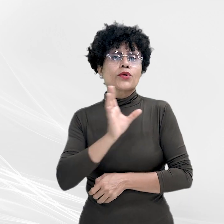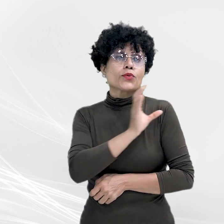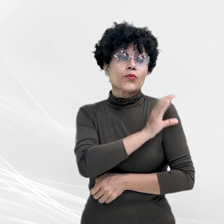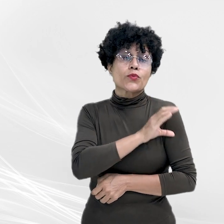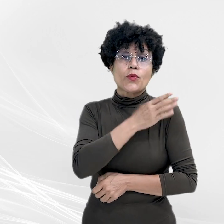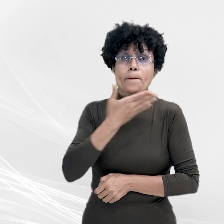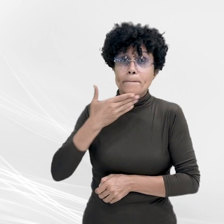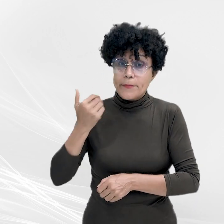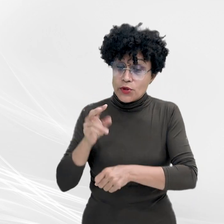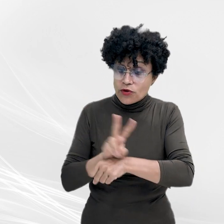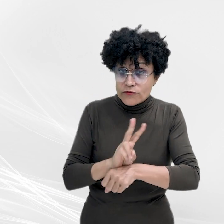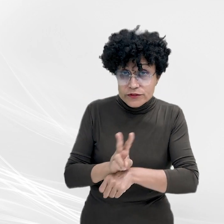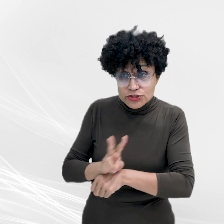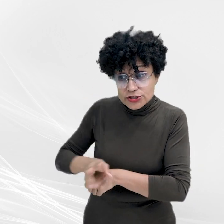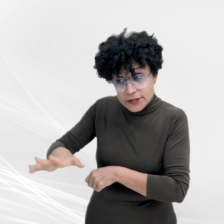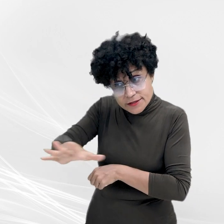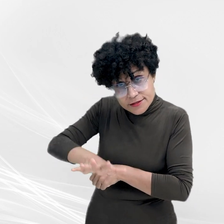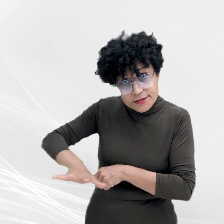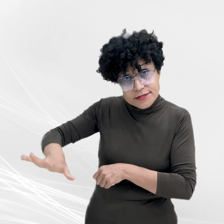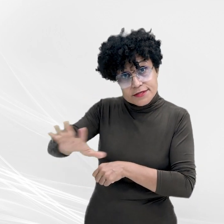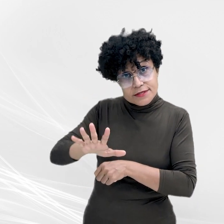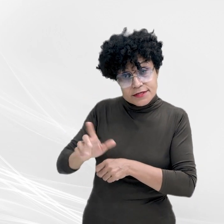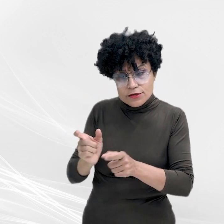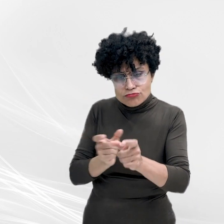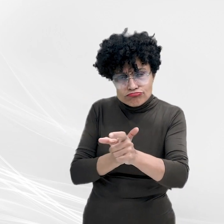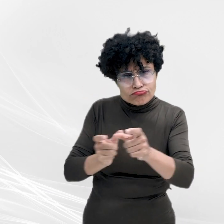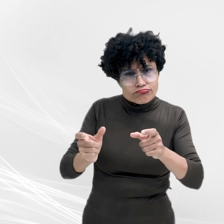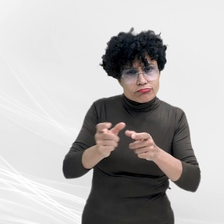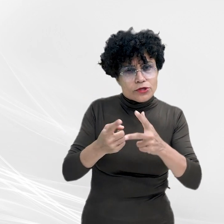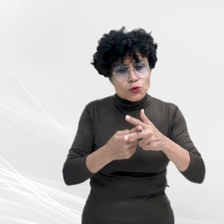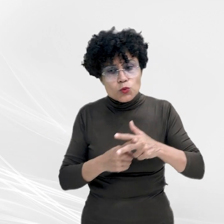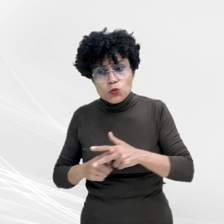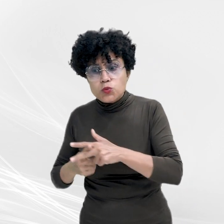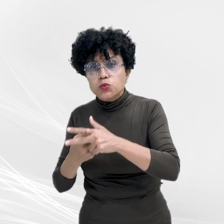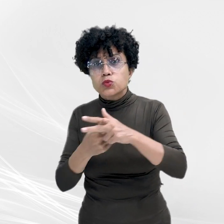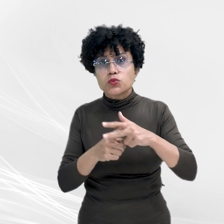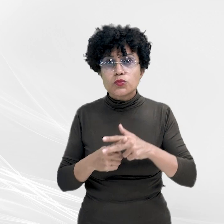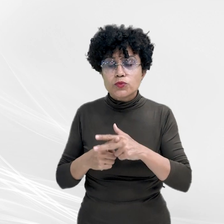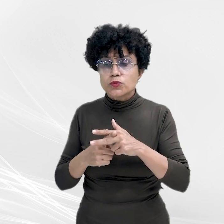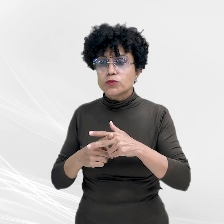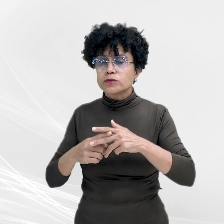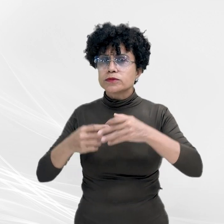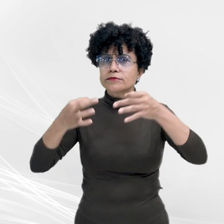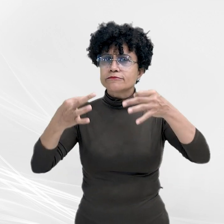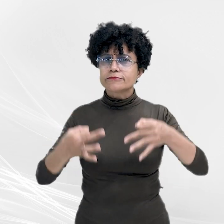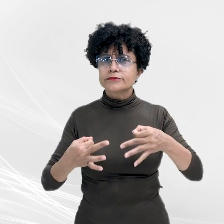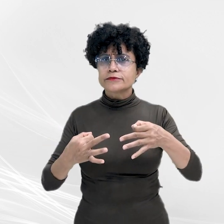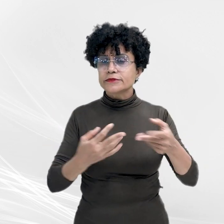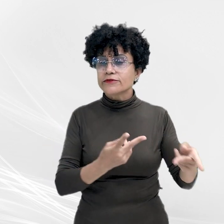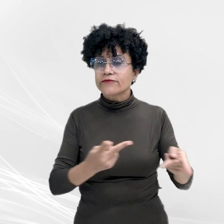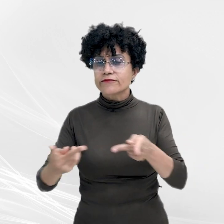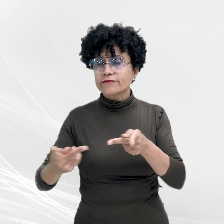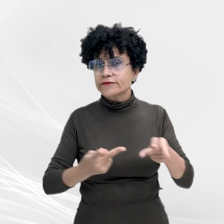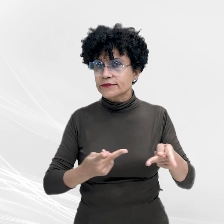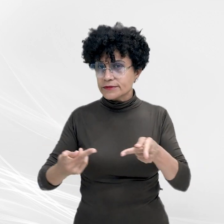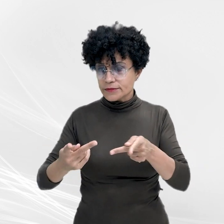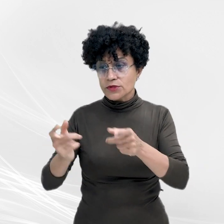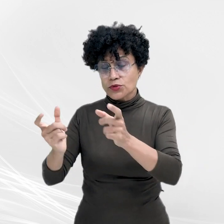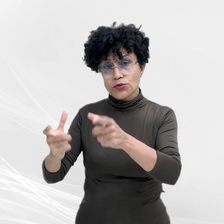melhorar a fiscalização no parque e regularizar situações de modo a viabilizar a visitação no local, de